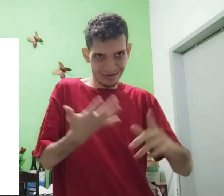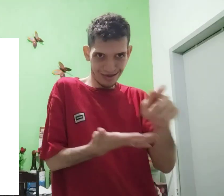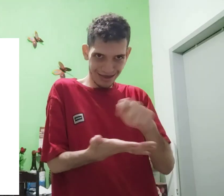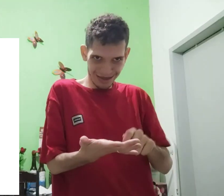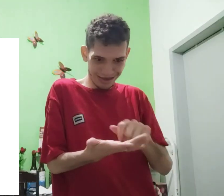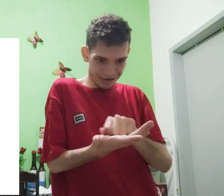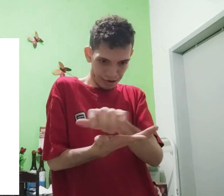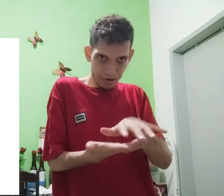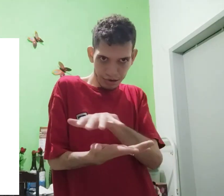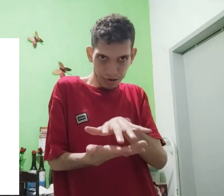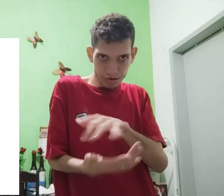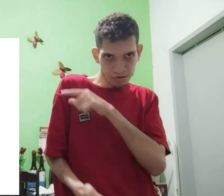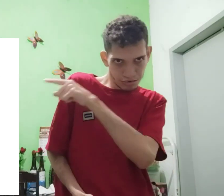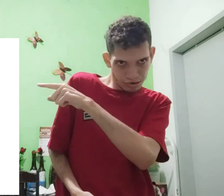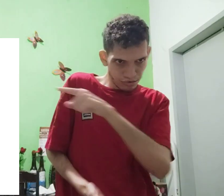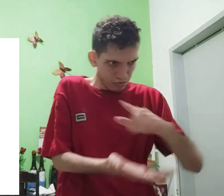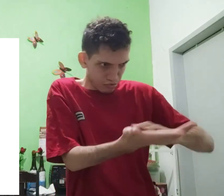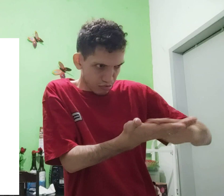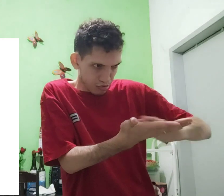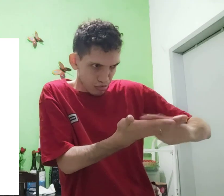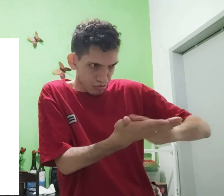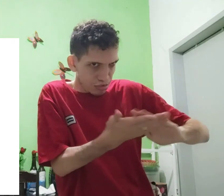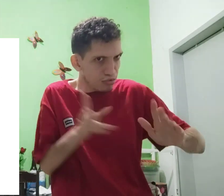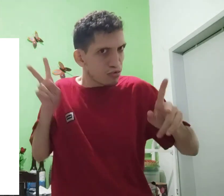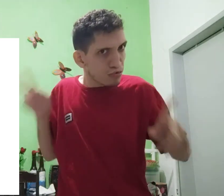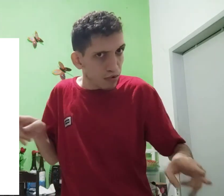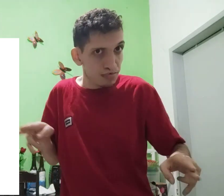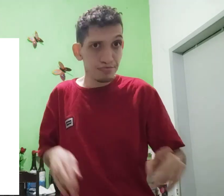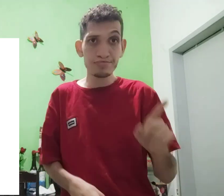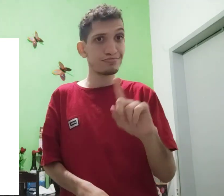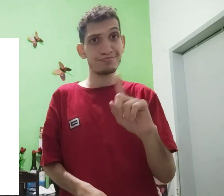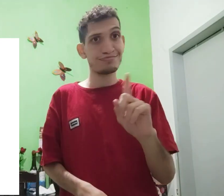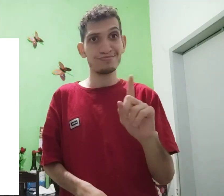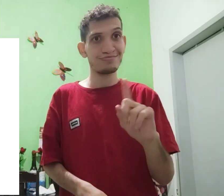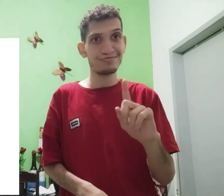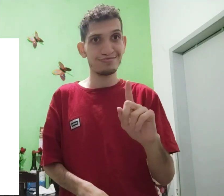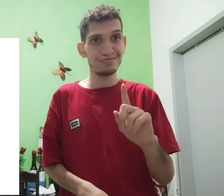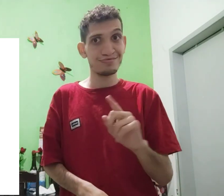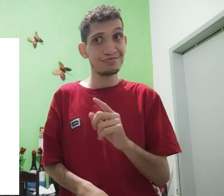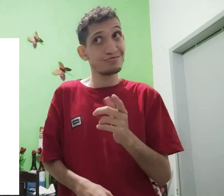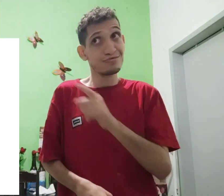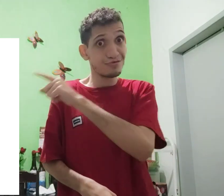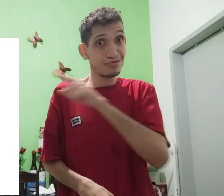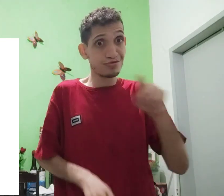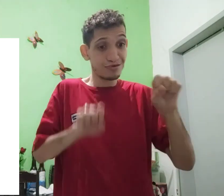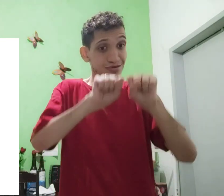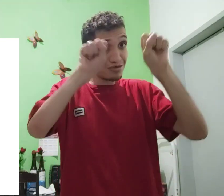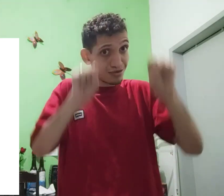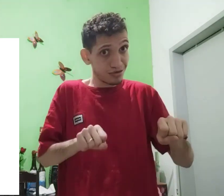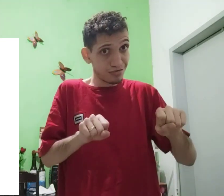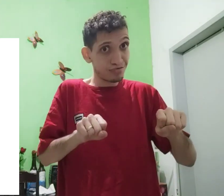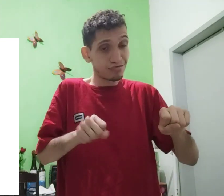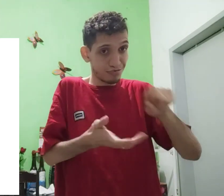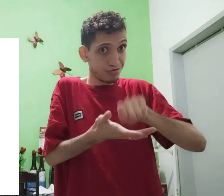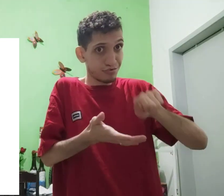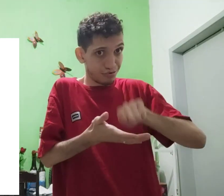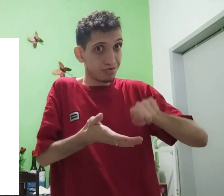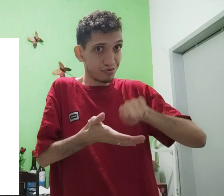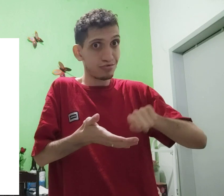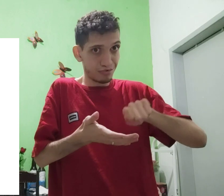A língua escrita e a língua escrita, o sistema SideRance e braille não são